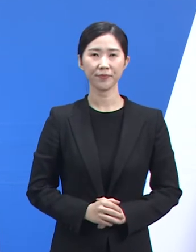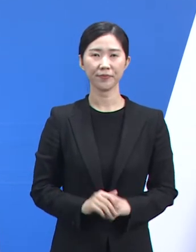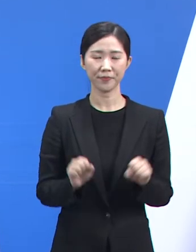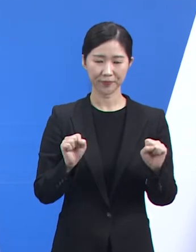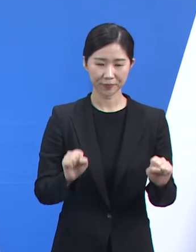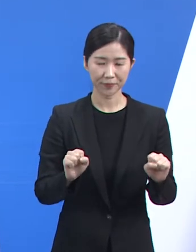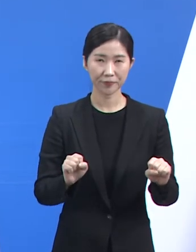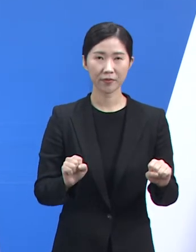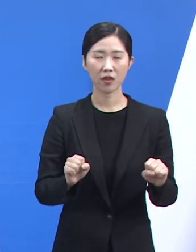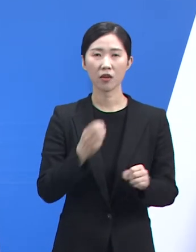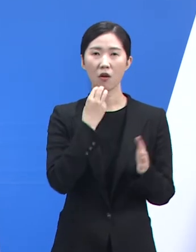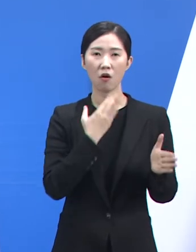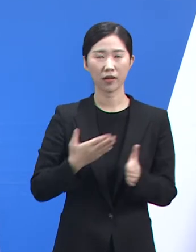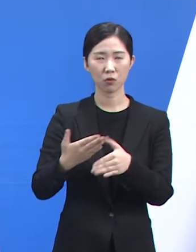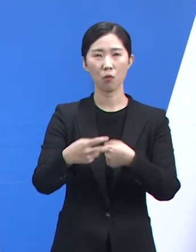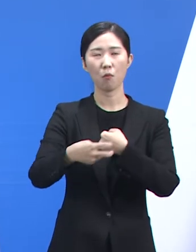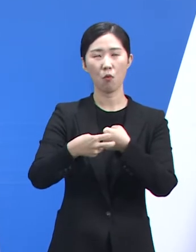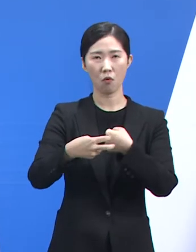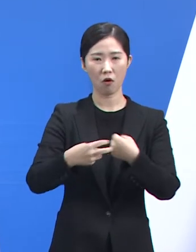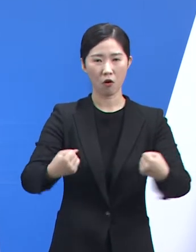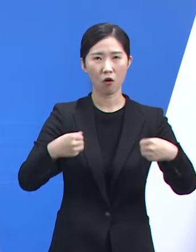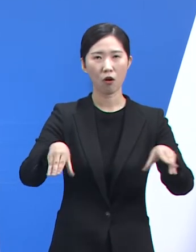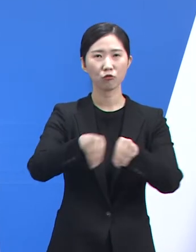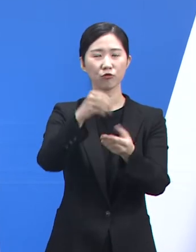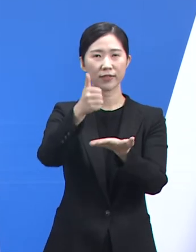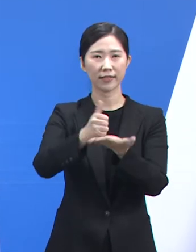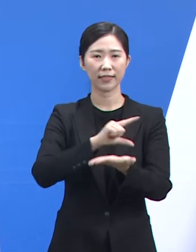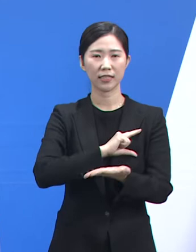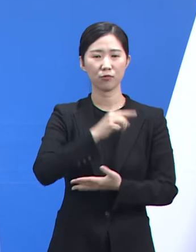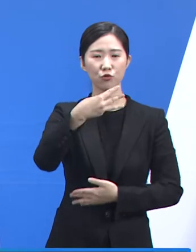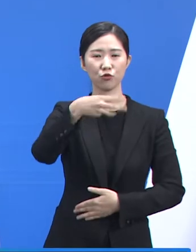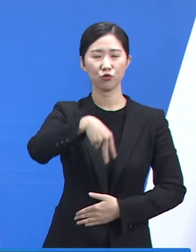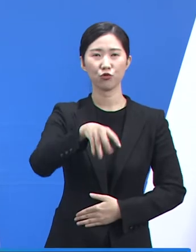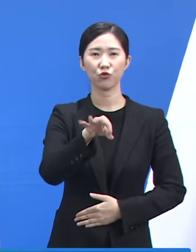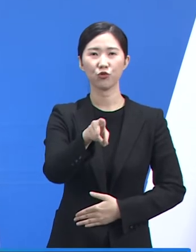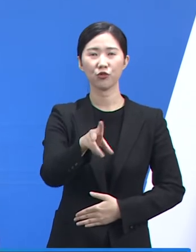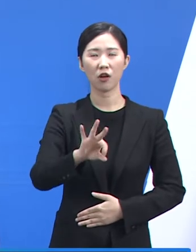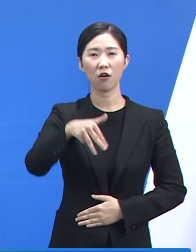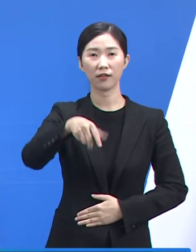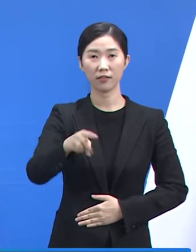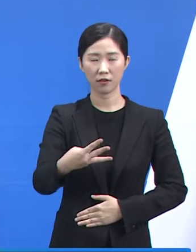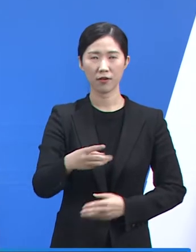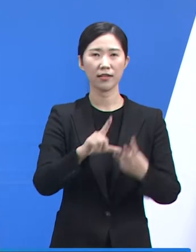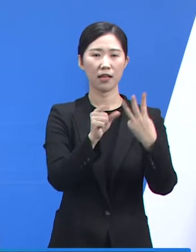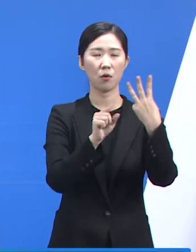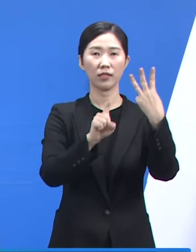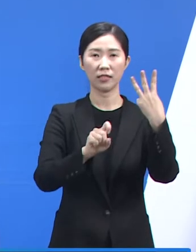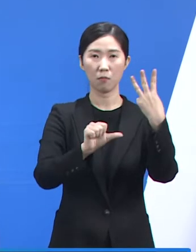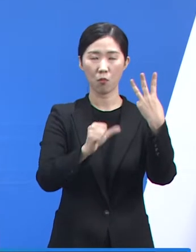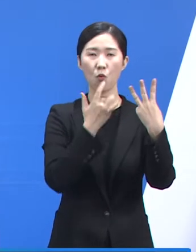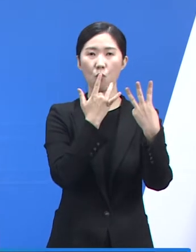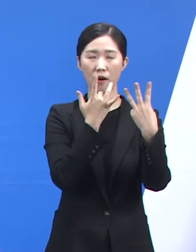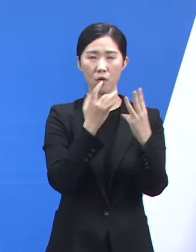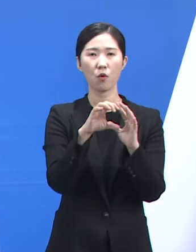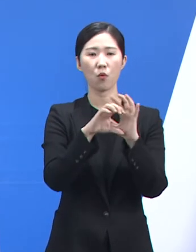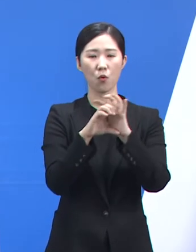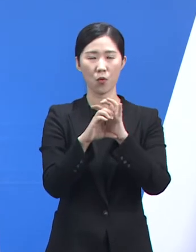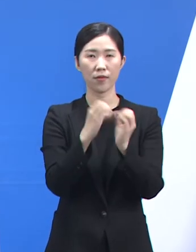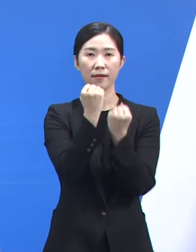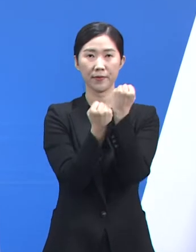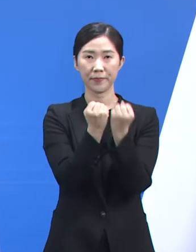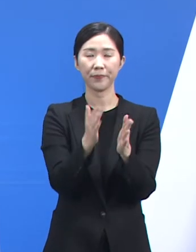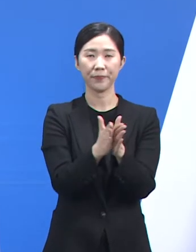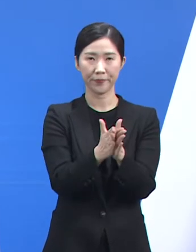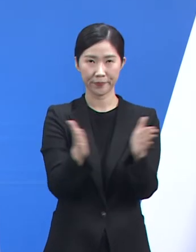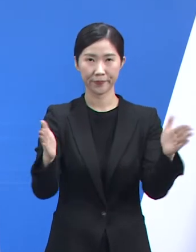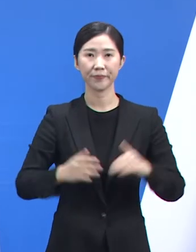안녕하십니까 경기도 보건건강국장 류영철입니다. 3월 15일 화요일 경기도 코로나19 대응 정례 기자회견을